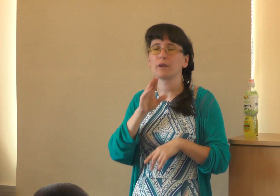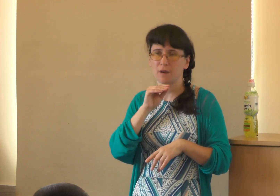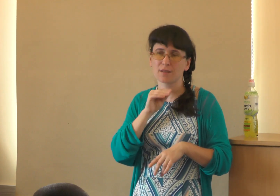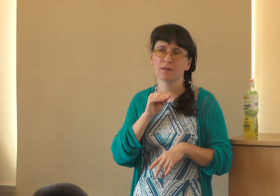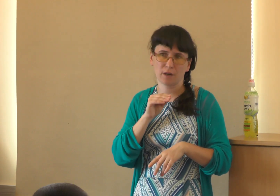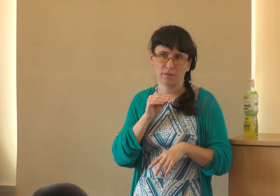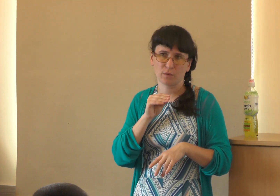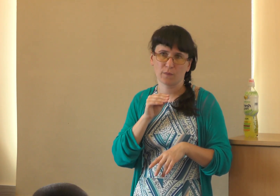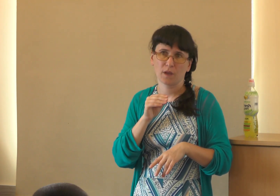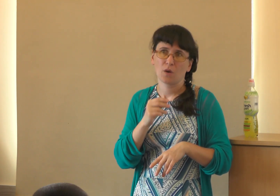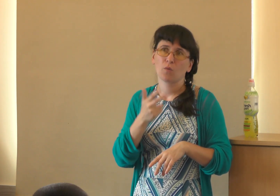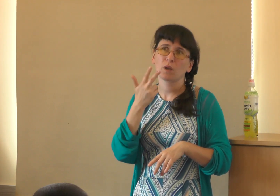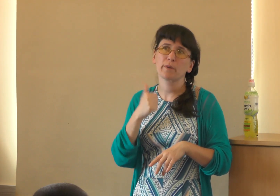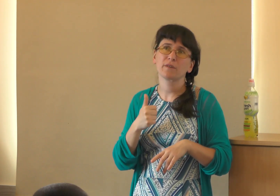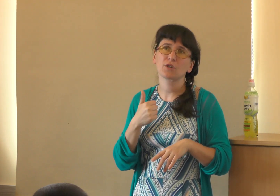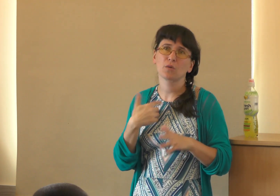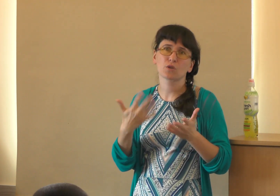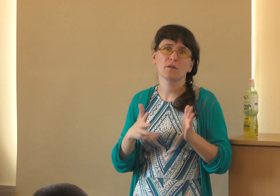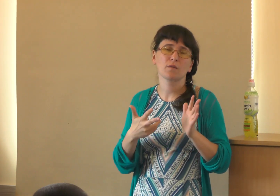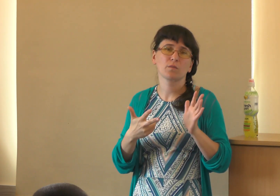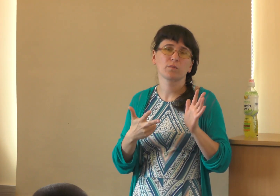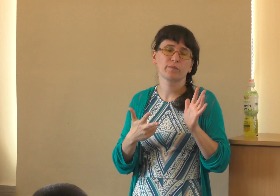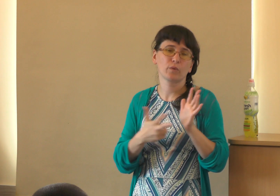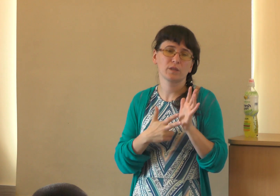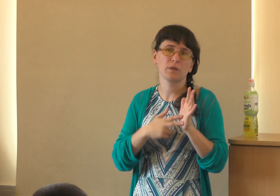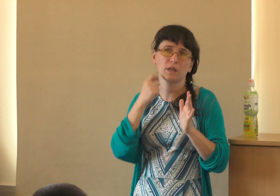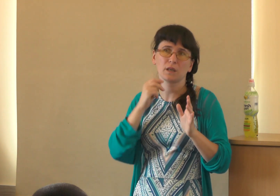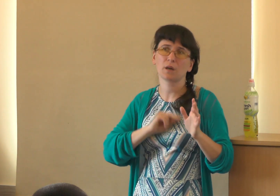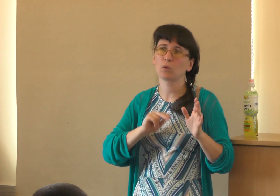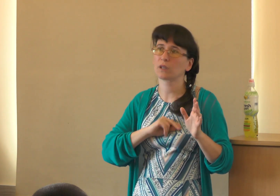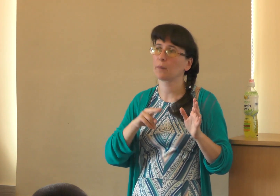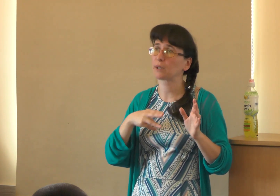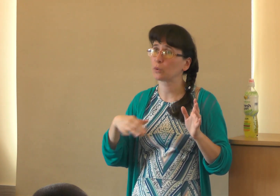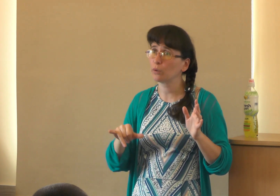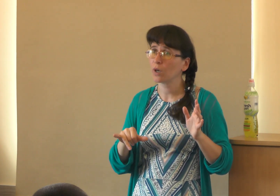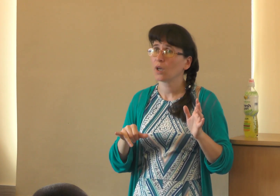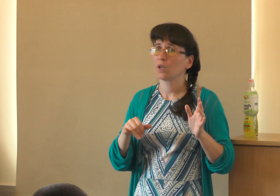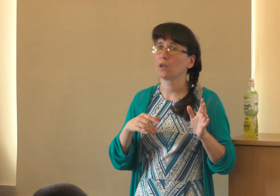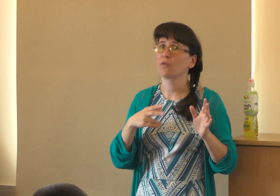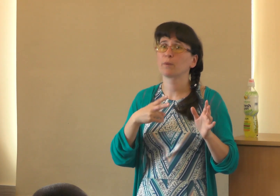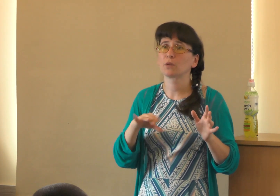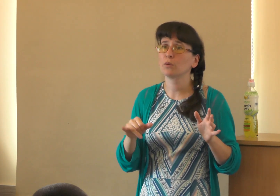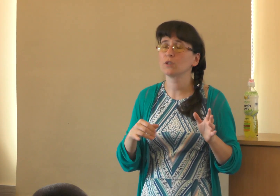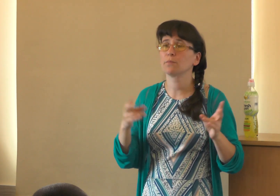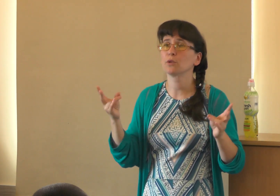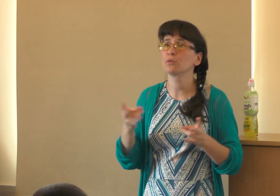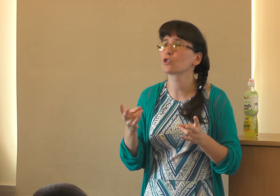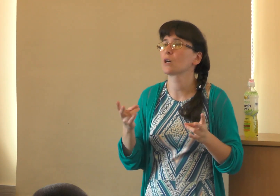я разговариваю. У меня привычка уже 8 лет, я работала в ПТУ. И в ПТУ тебе нужно